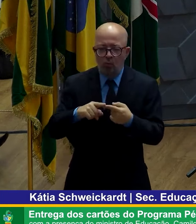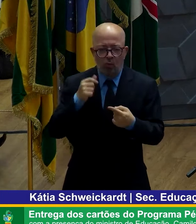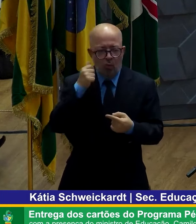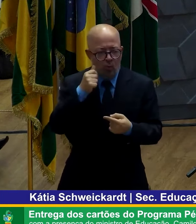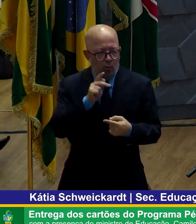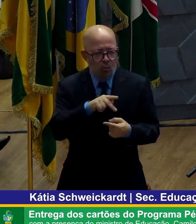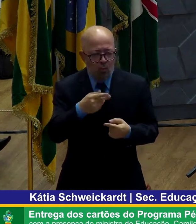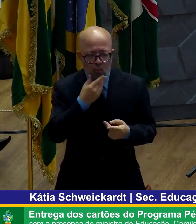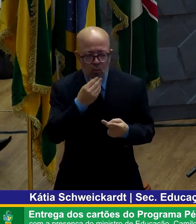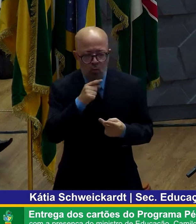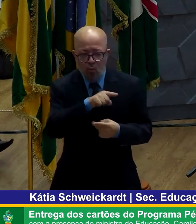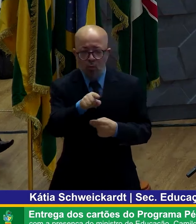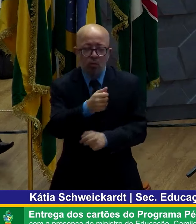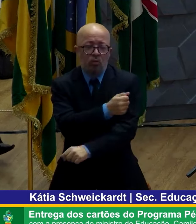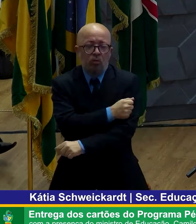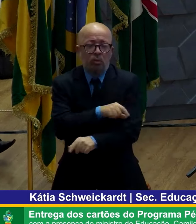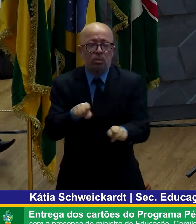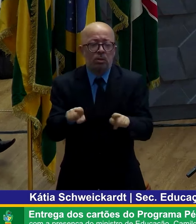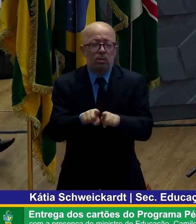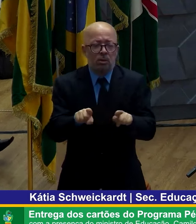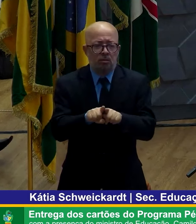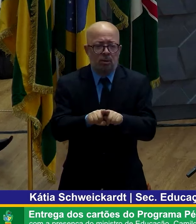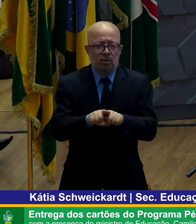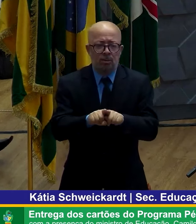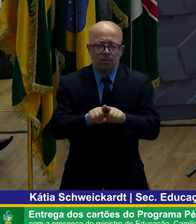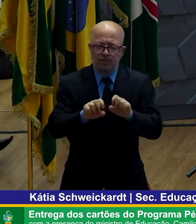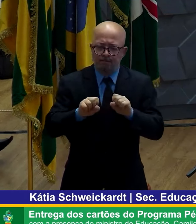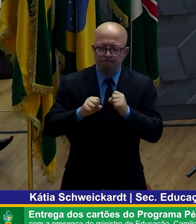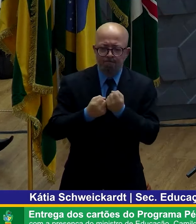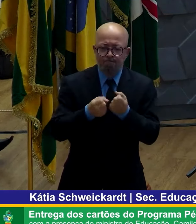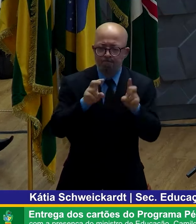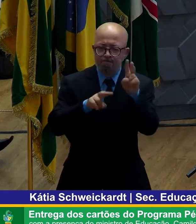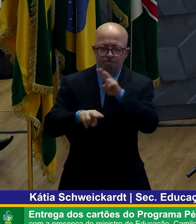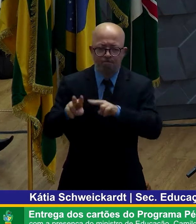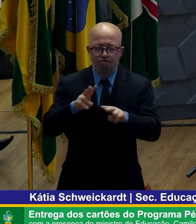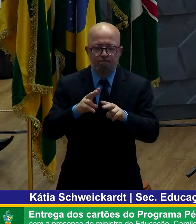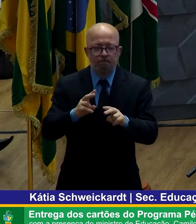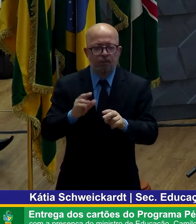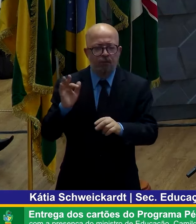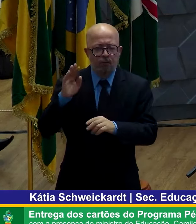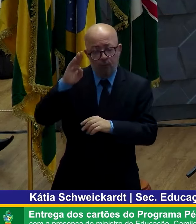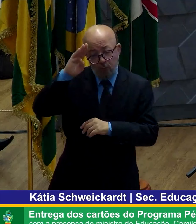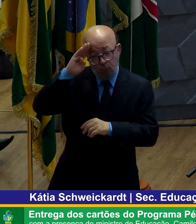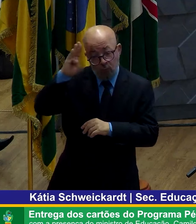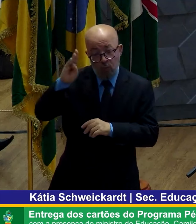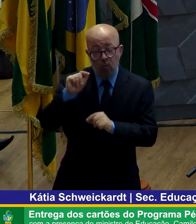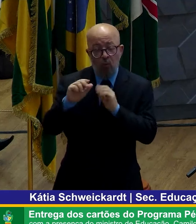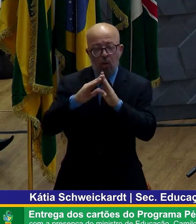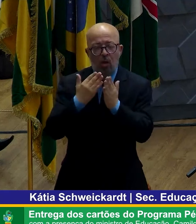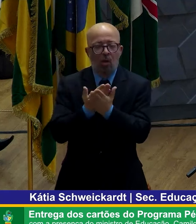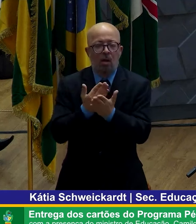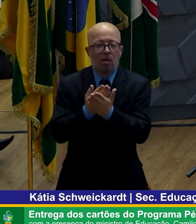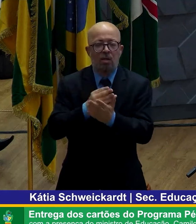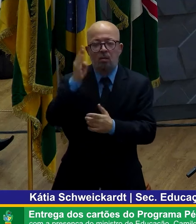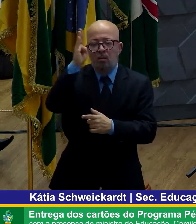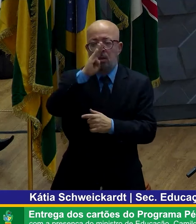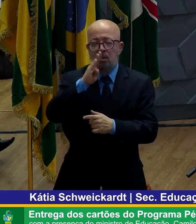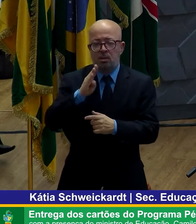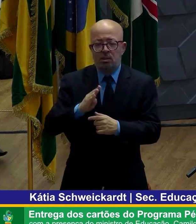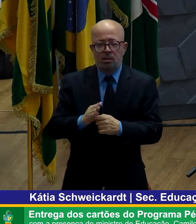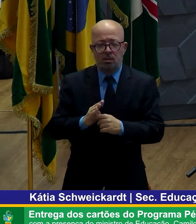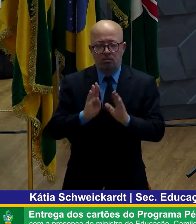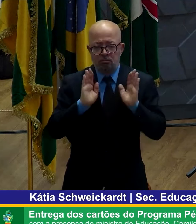estudantes, de tornar visíveis e fundamentais para a educação brasileira os